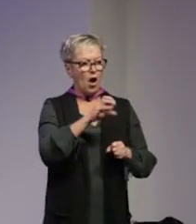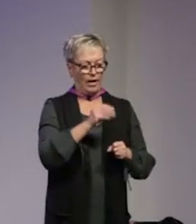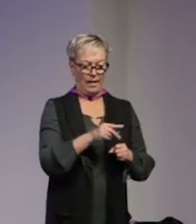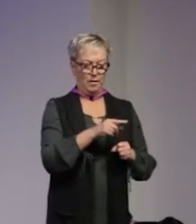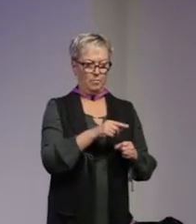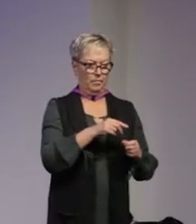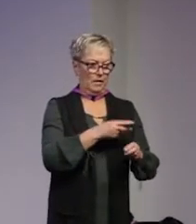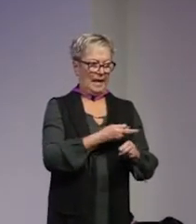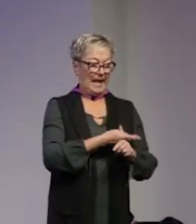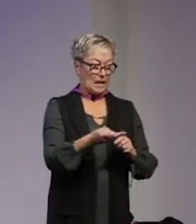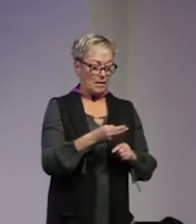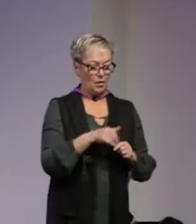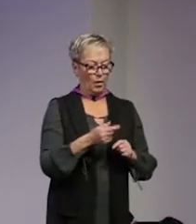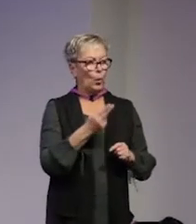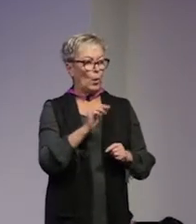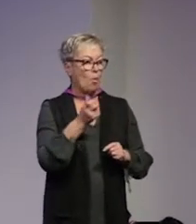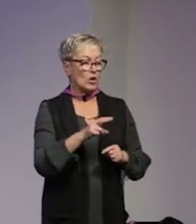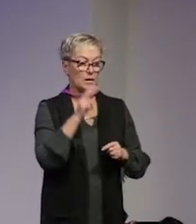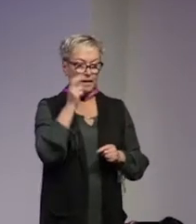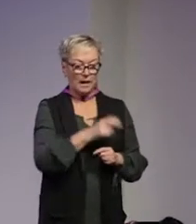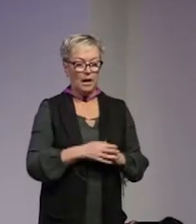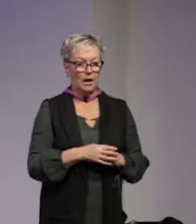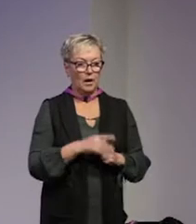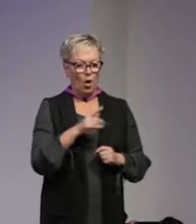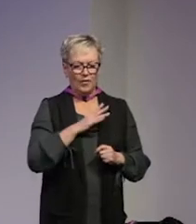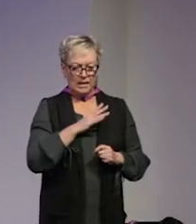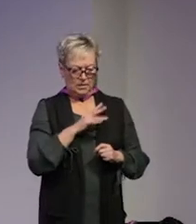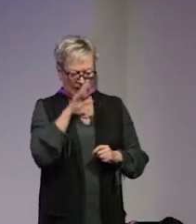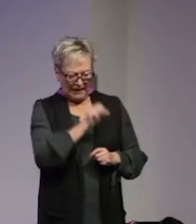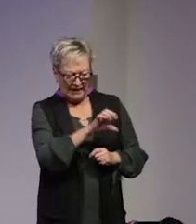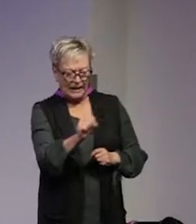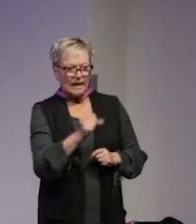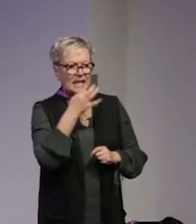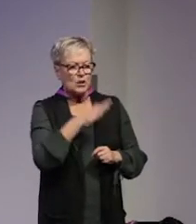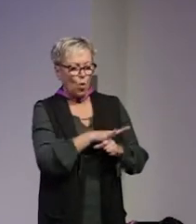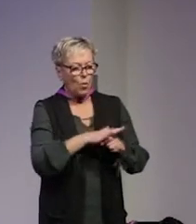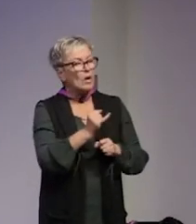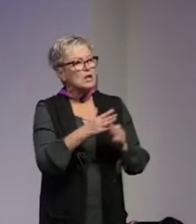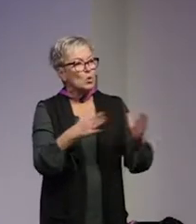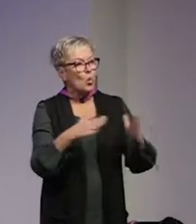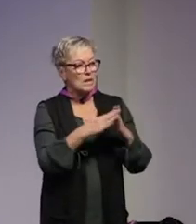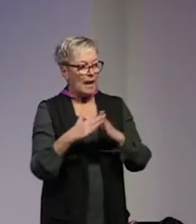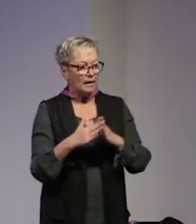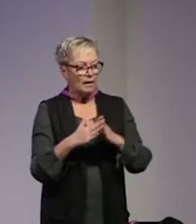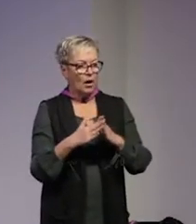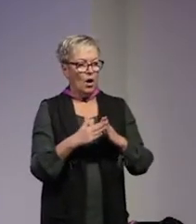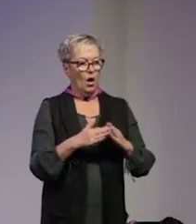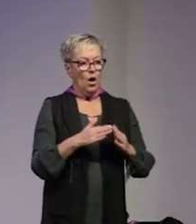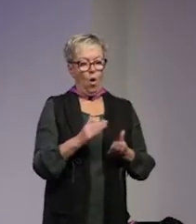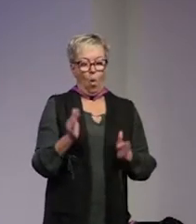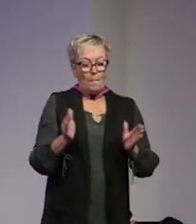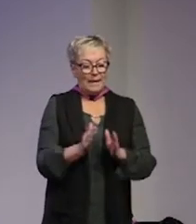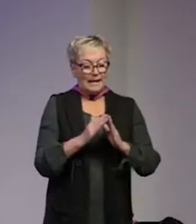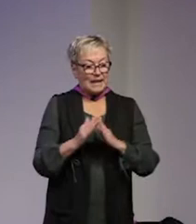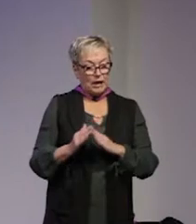problem någonting som finns i identifierade riskområden i storstäder och i den mån mindre